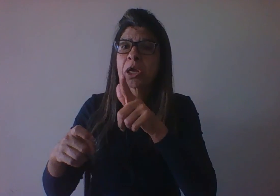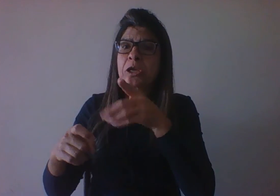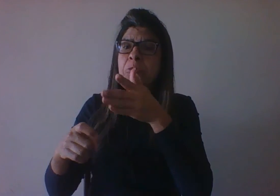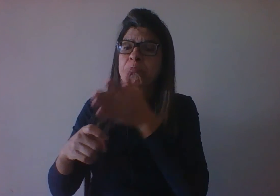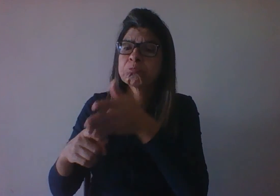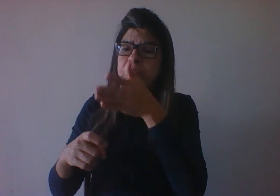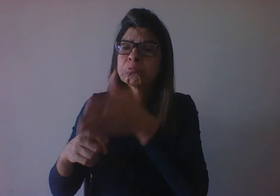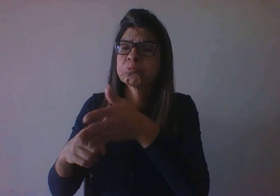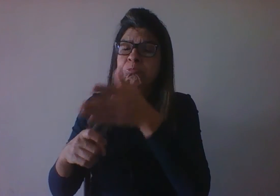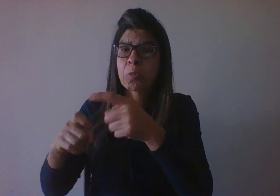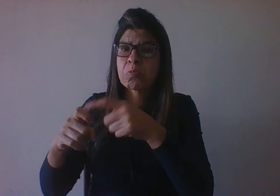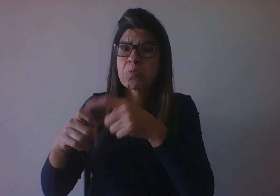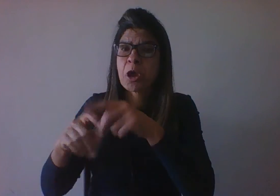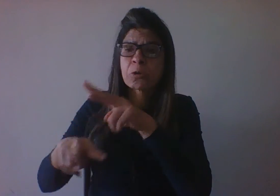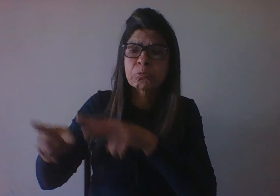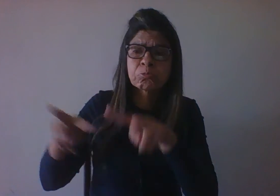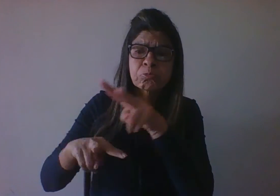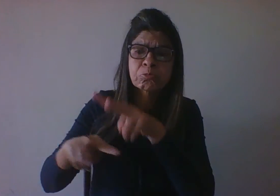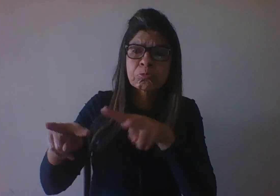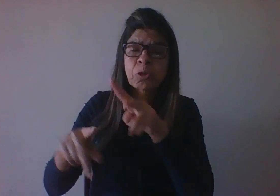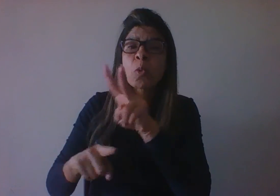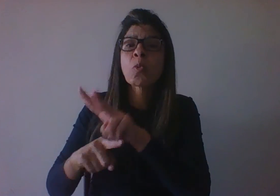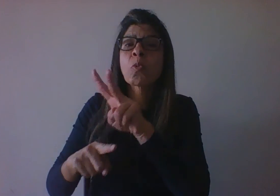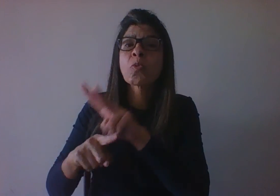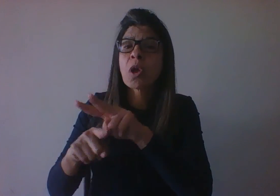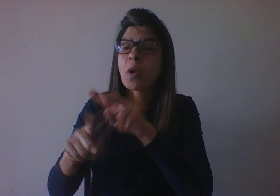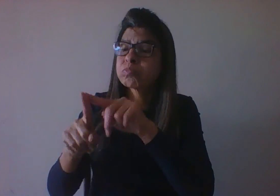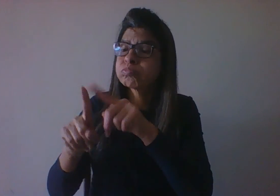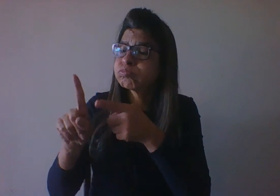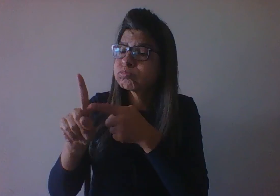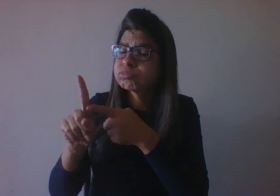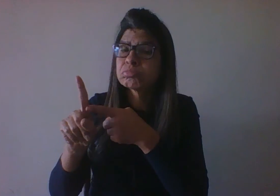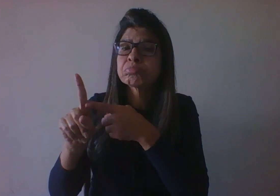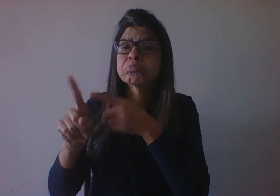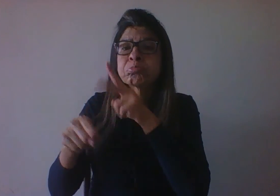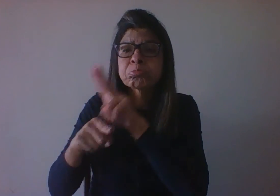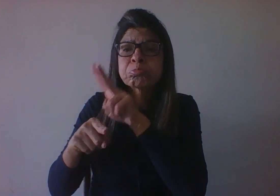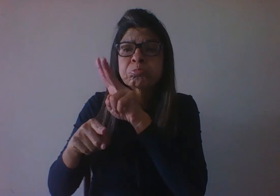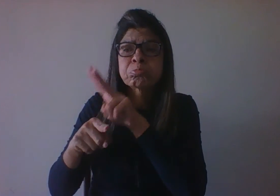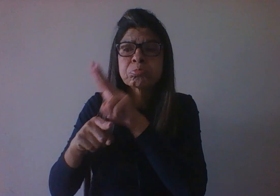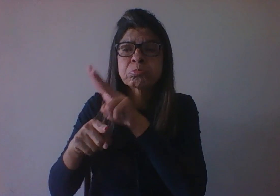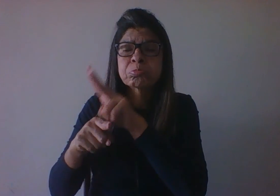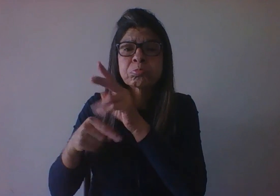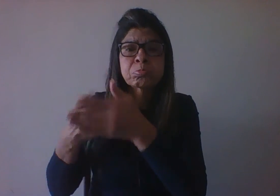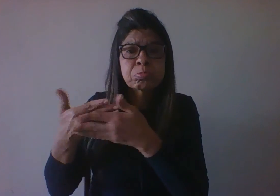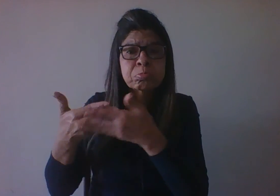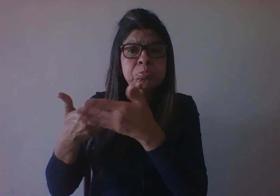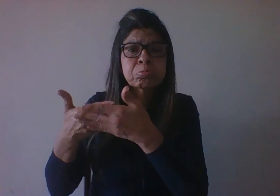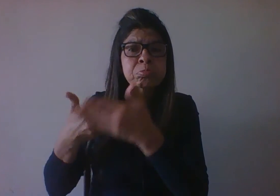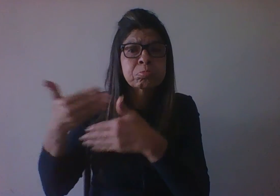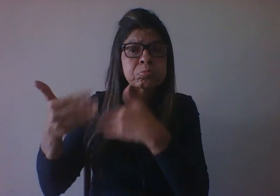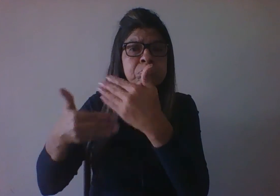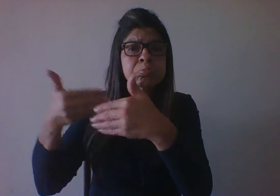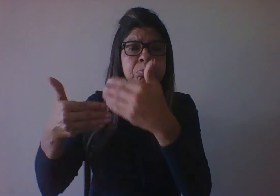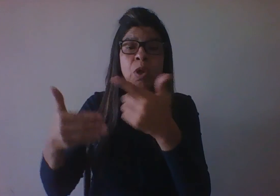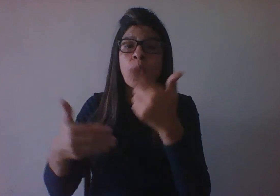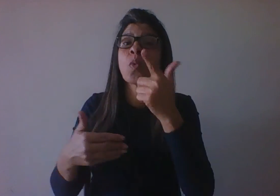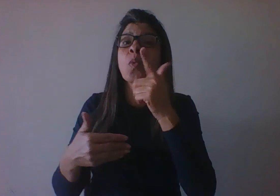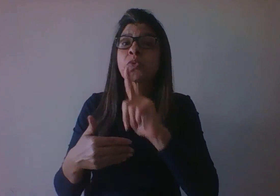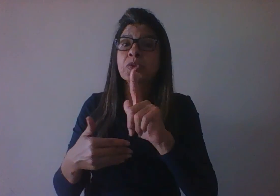mesmo as que moram em zonas rurais ou mesmo as que têm condições socioeconômicas mais limitadas, conseguem